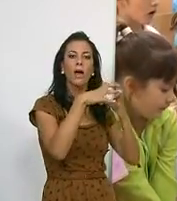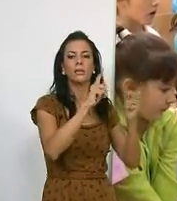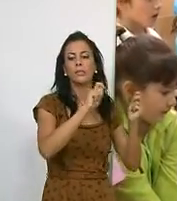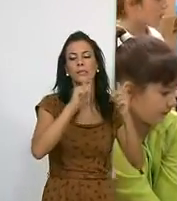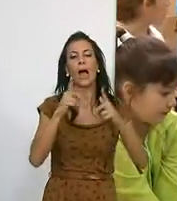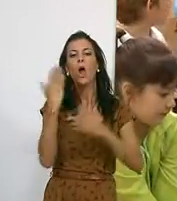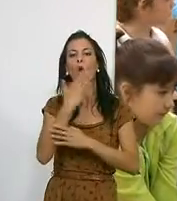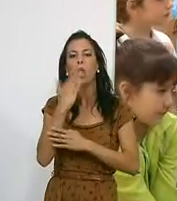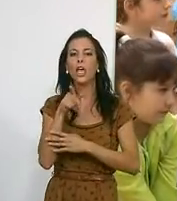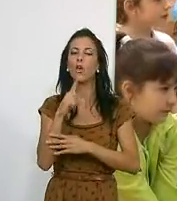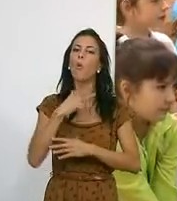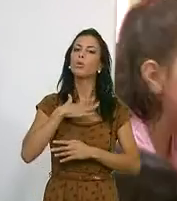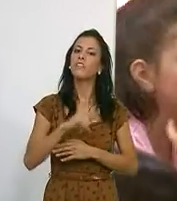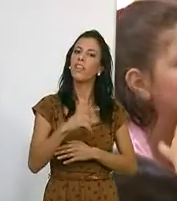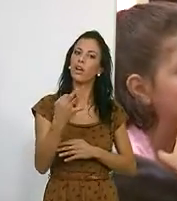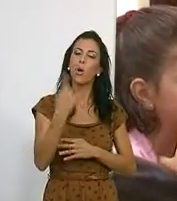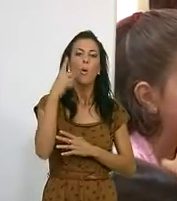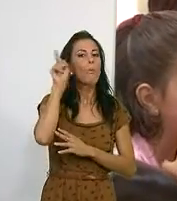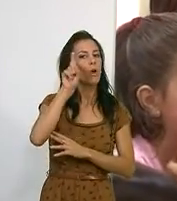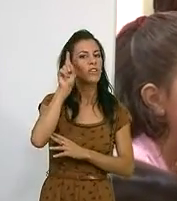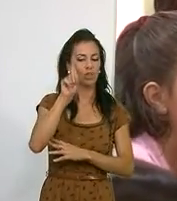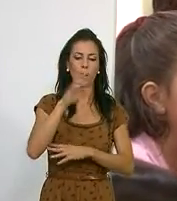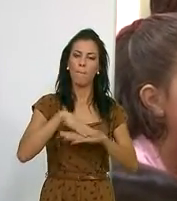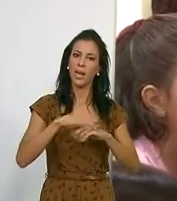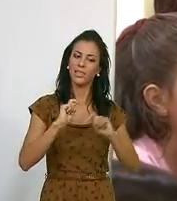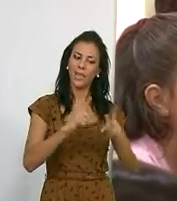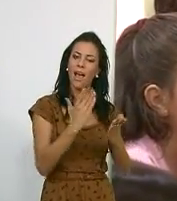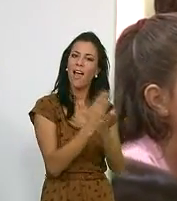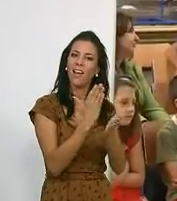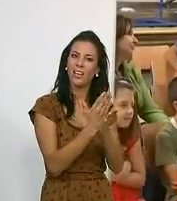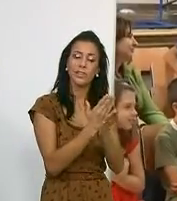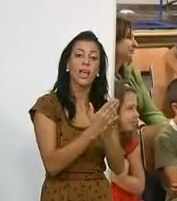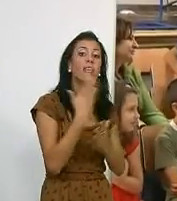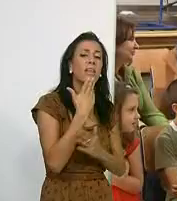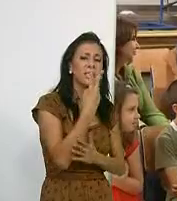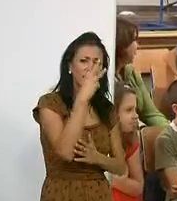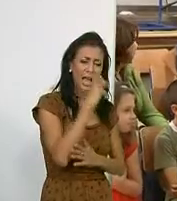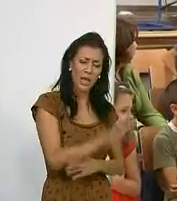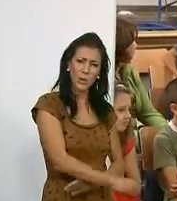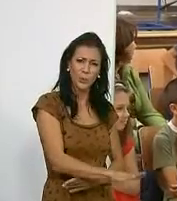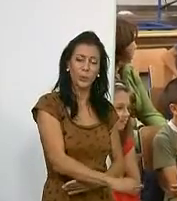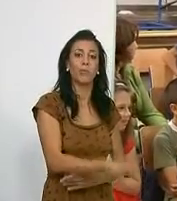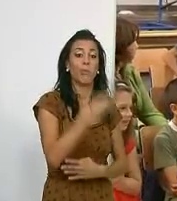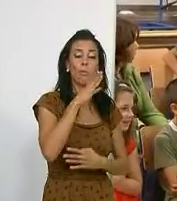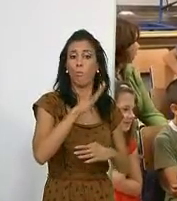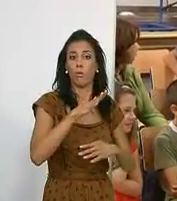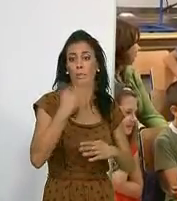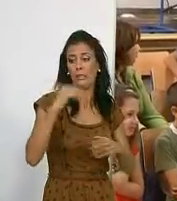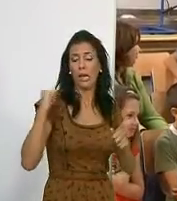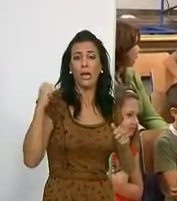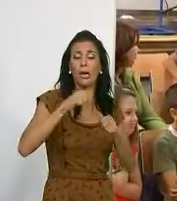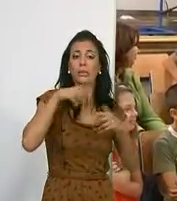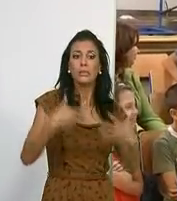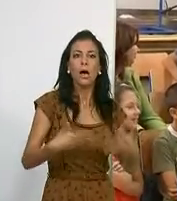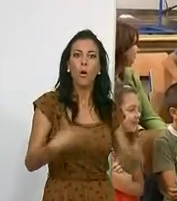Colegio Caliño la posibilidad de tener un profesor que impartiera clases a niños de 3 años que hasta ahora habían